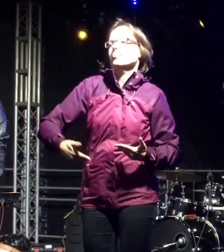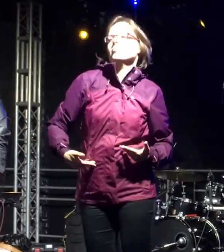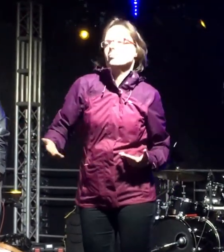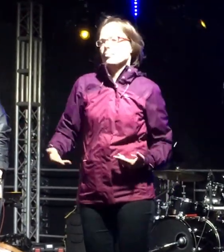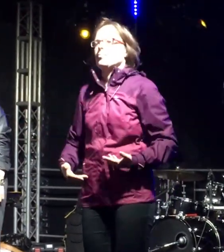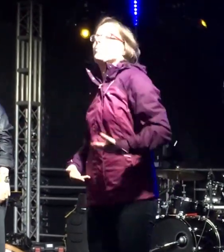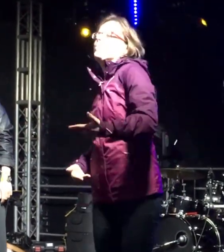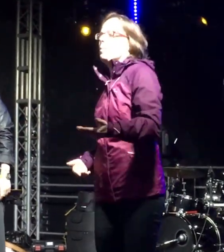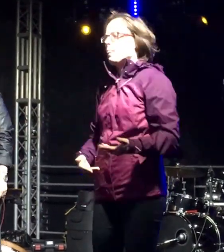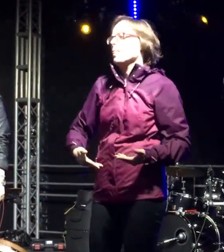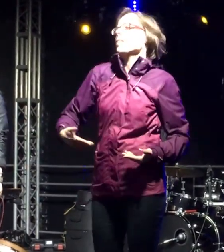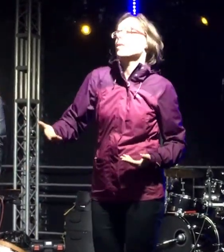noc